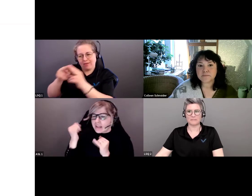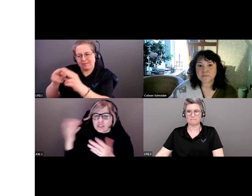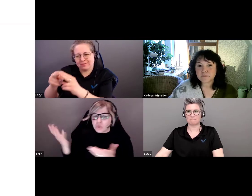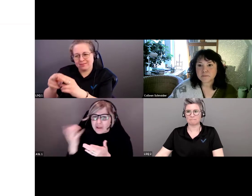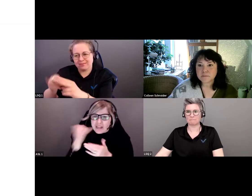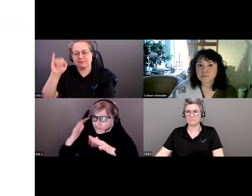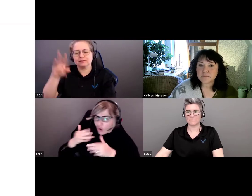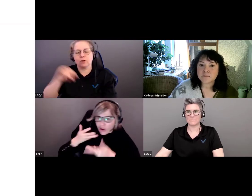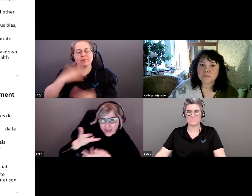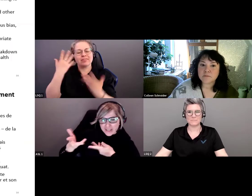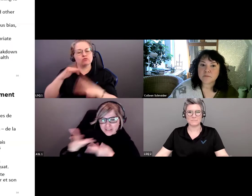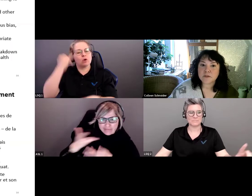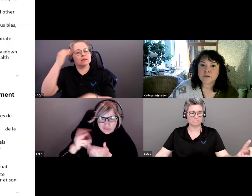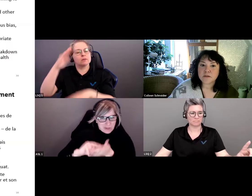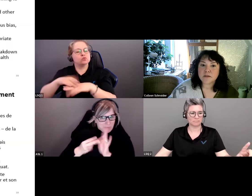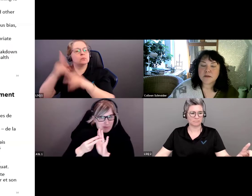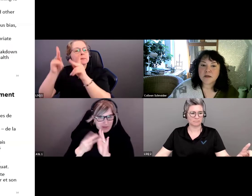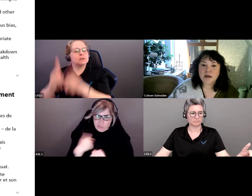attributs.